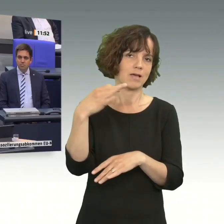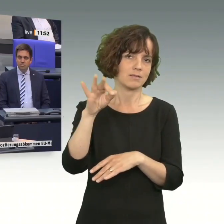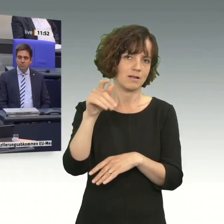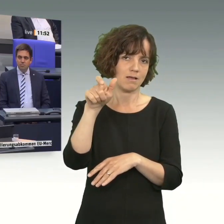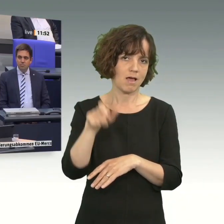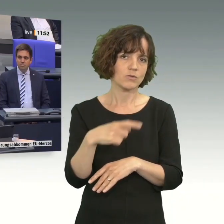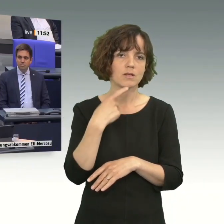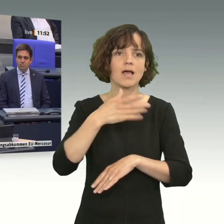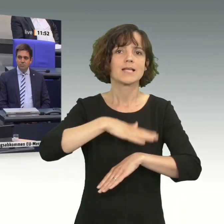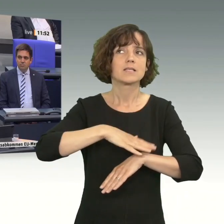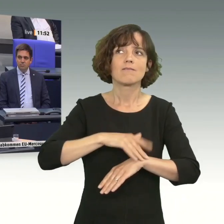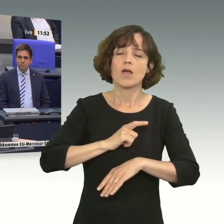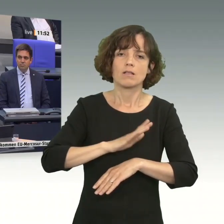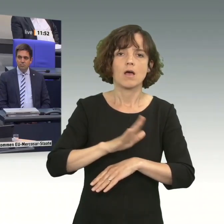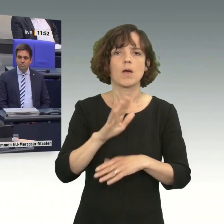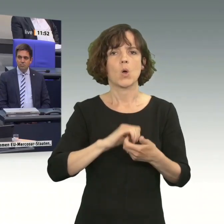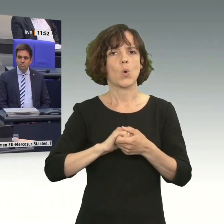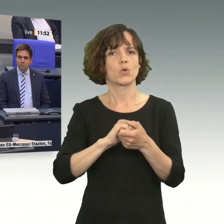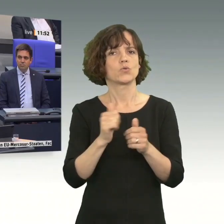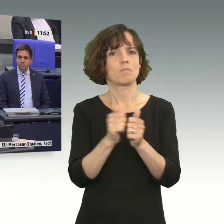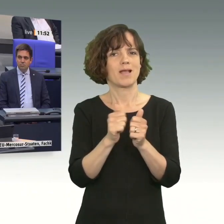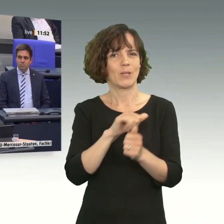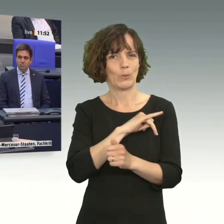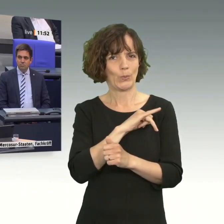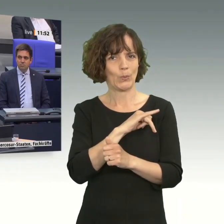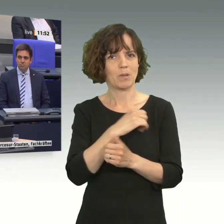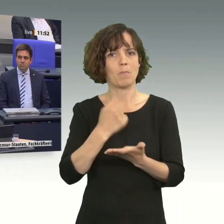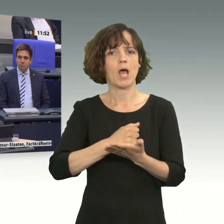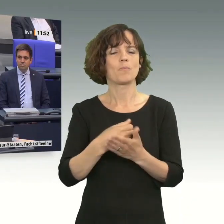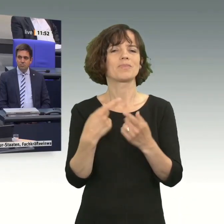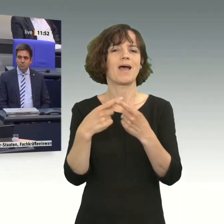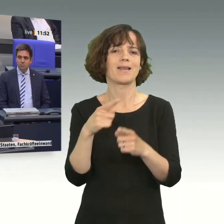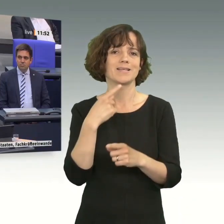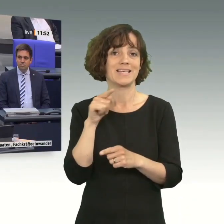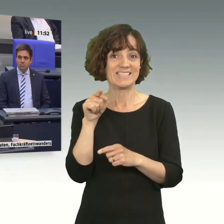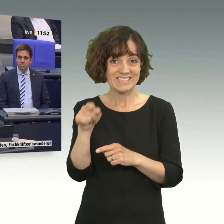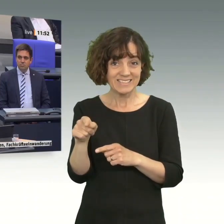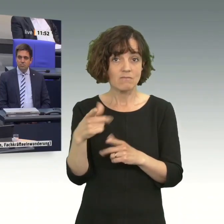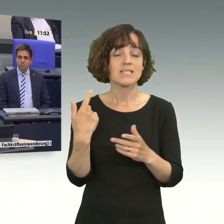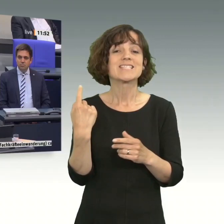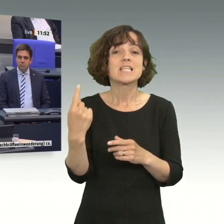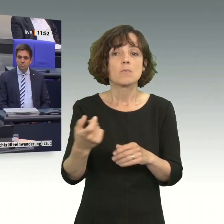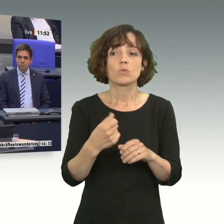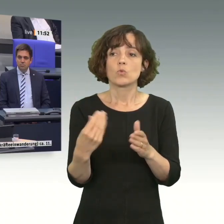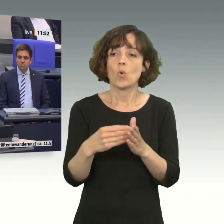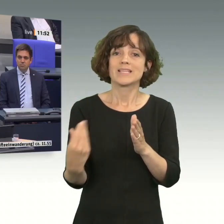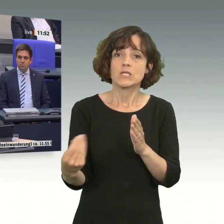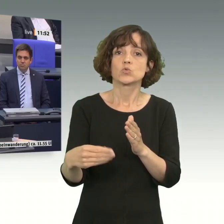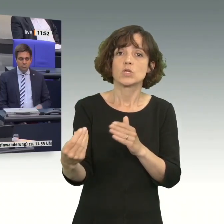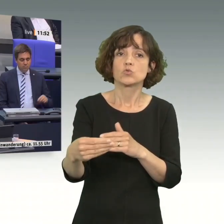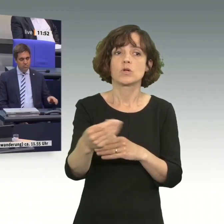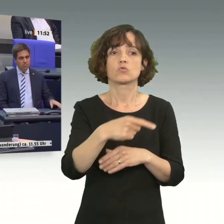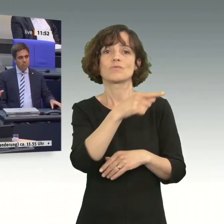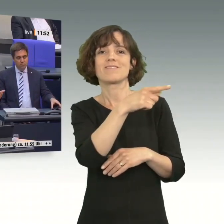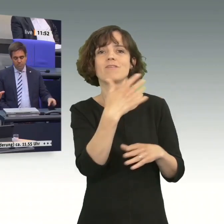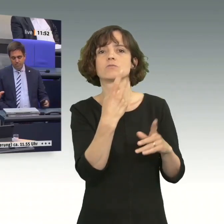sagt, wir hätten keine Zeit zu warten. Aber Ihr Koalitionspartner, Grüne, behaupten ja was anderes. Denn die setzen ja immer selber noch eins drauf, was die anderen